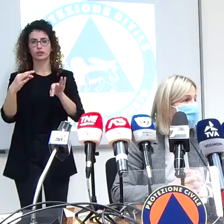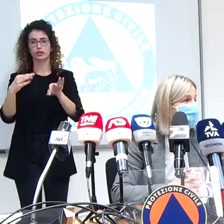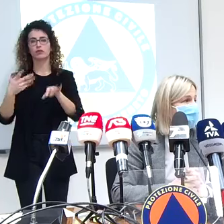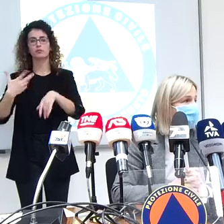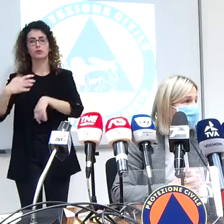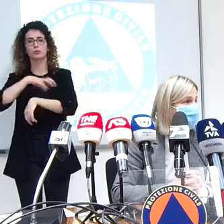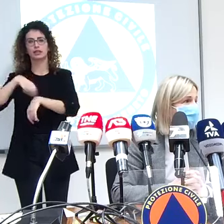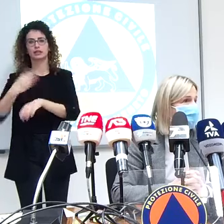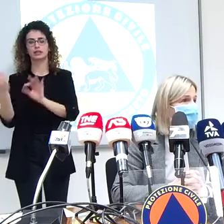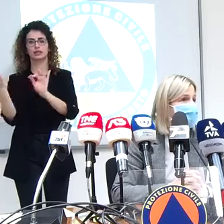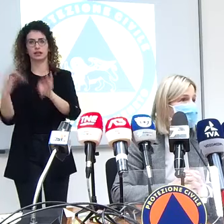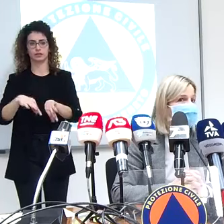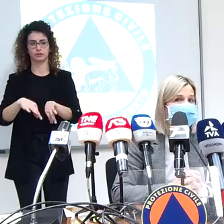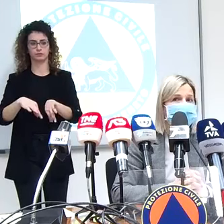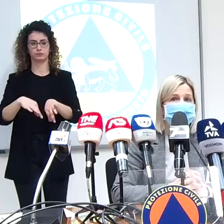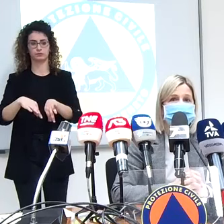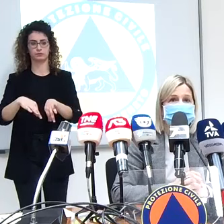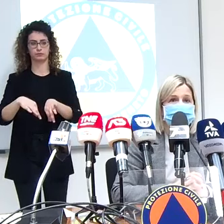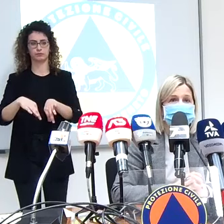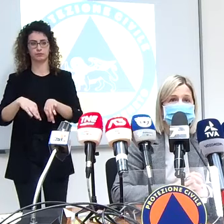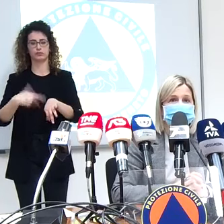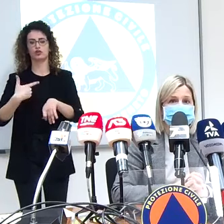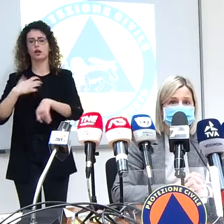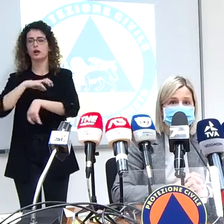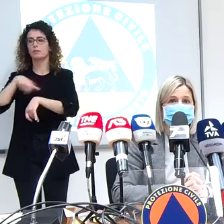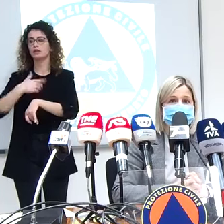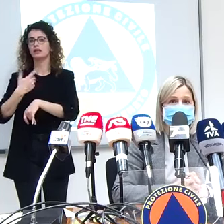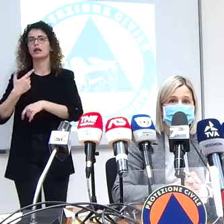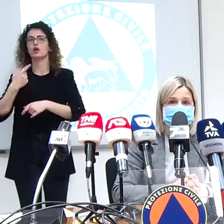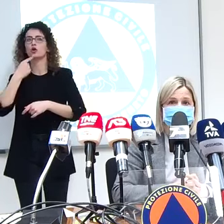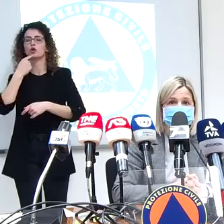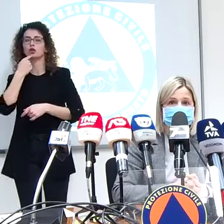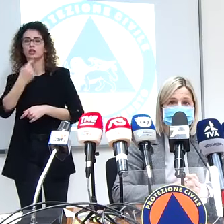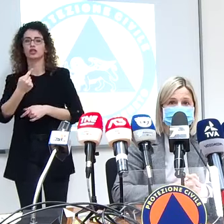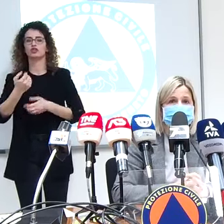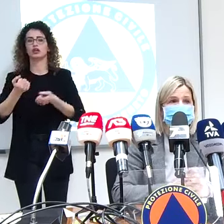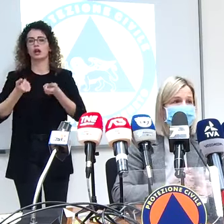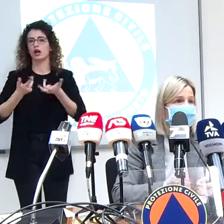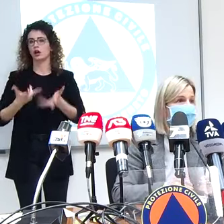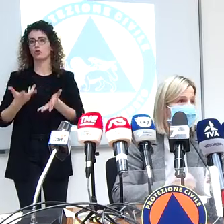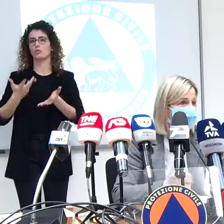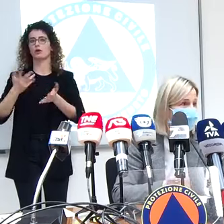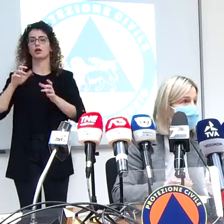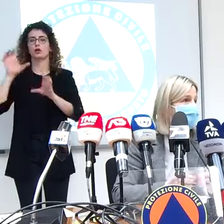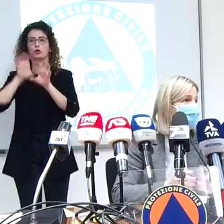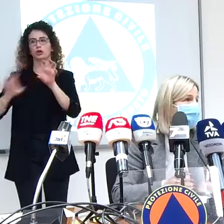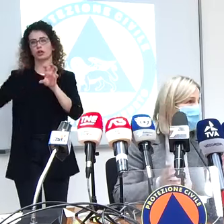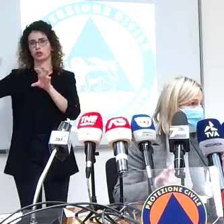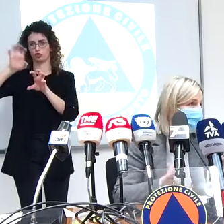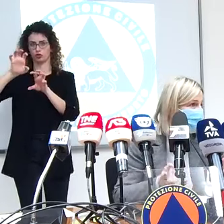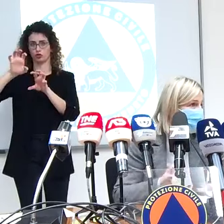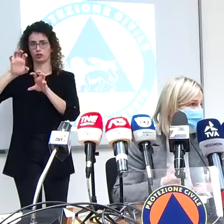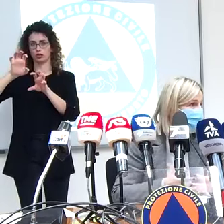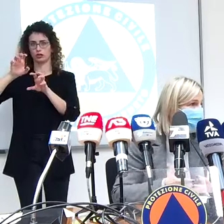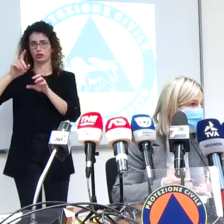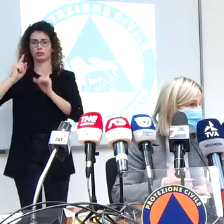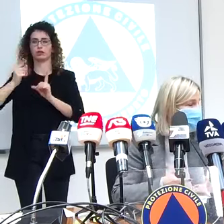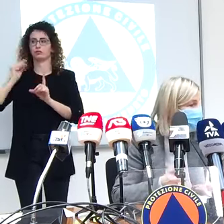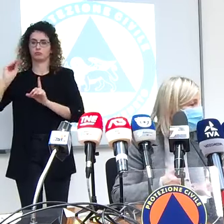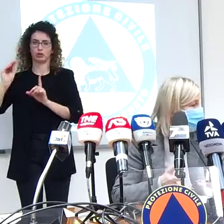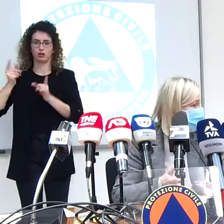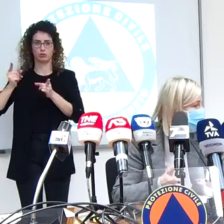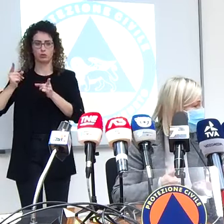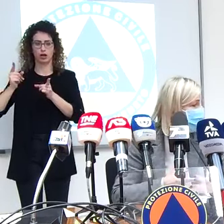quindi quantitativi che il ministero metterà a disposizione delle regioni in base alle richieste e in base io credo insomma all